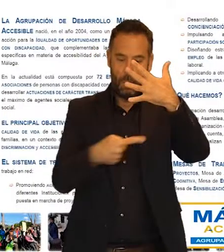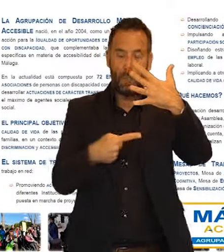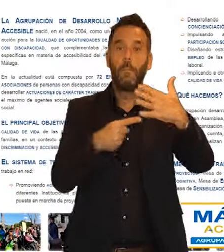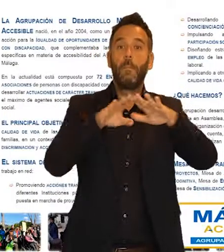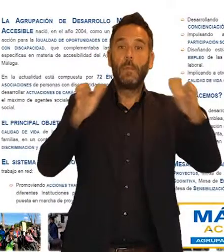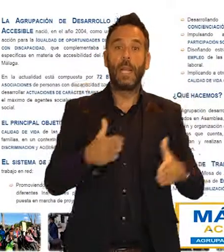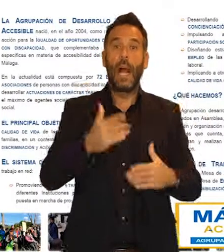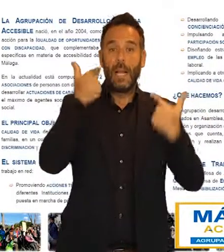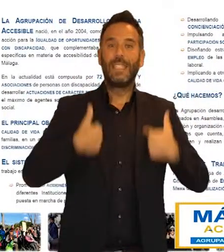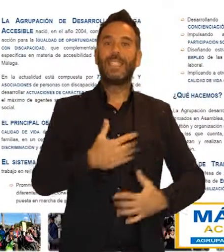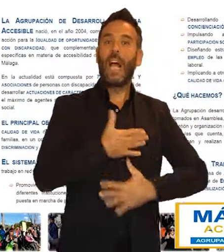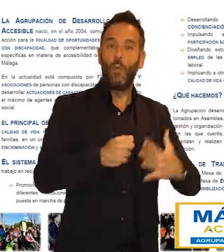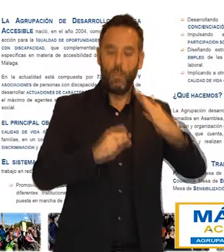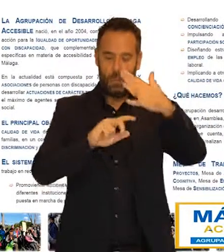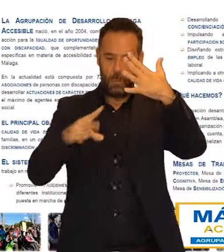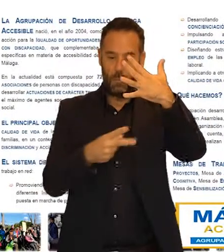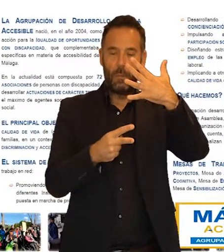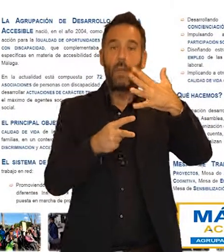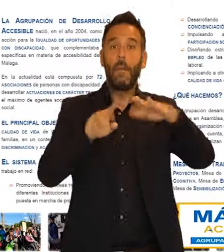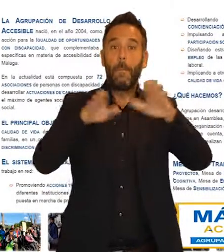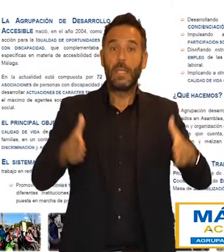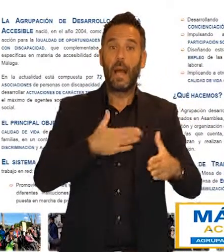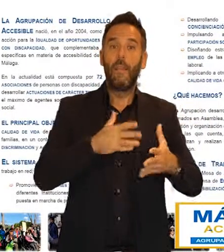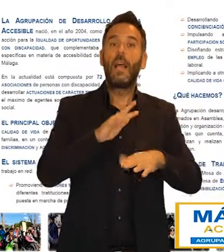Mesa de vida independiente